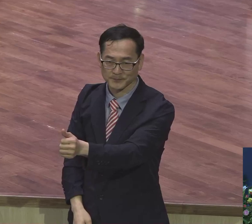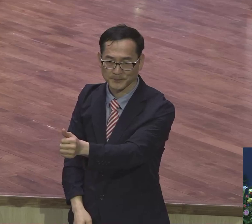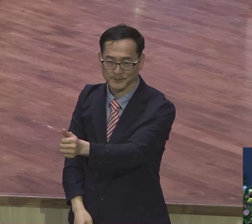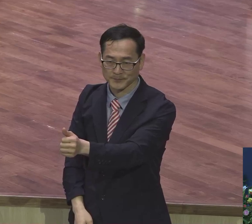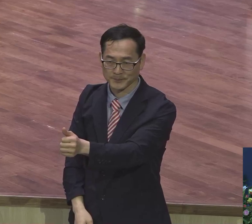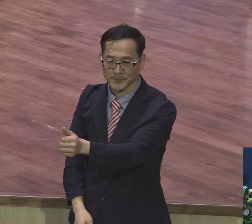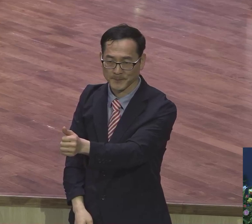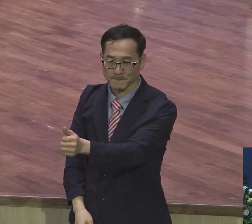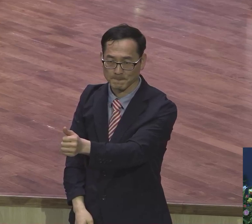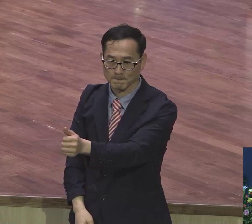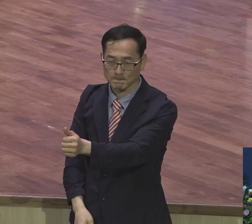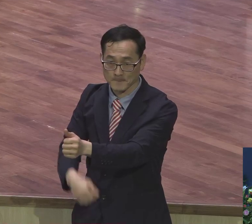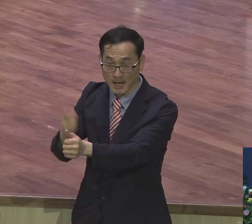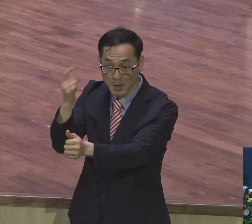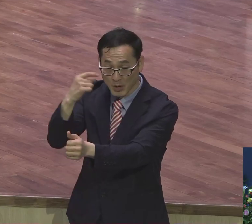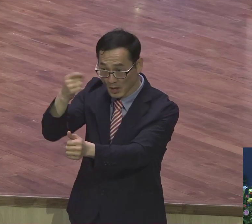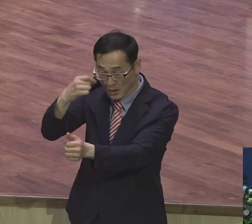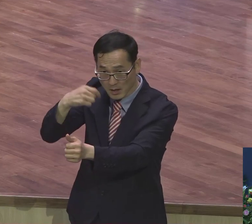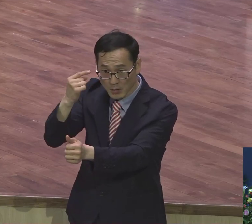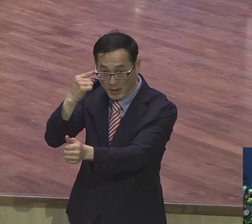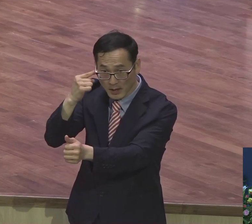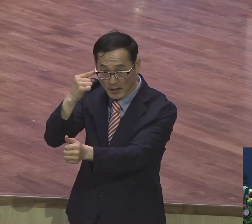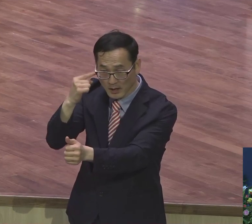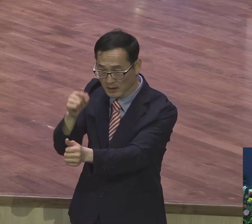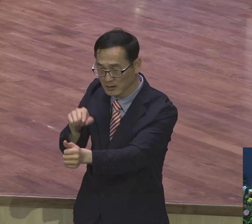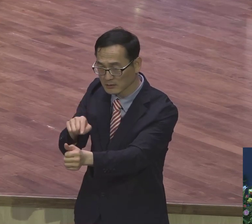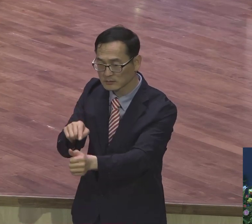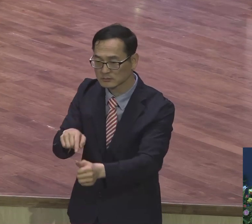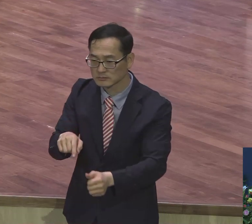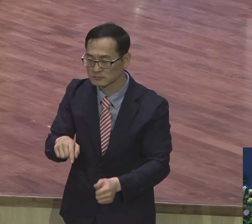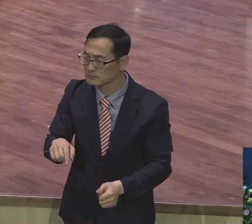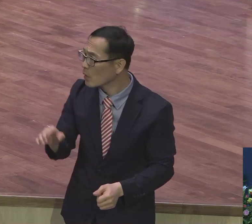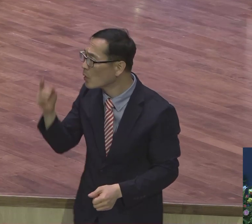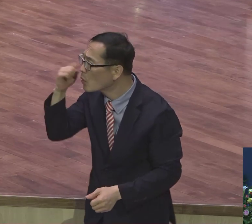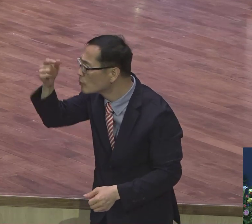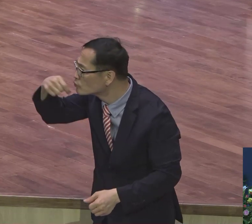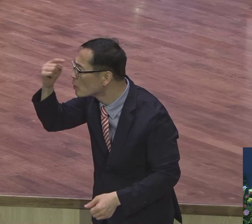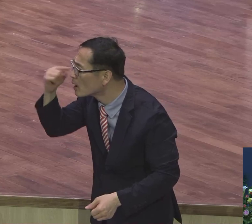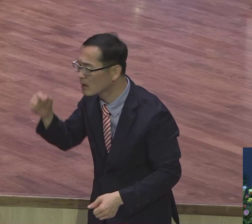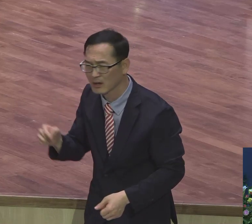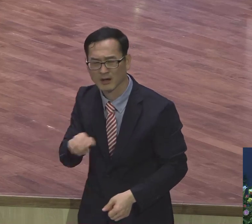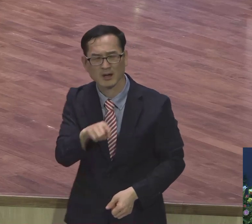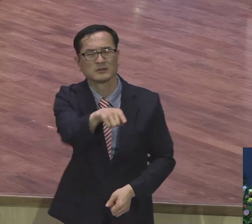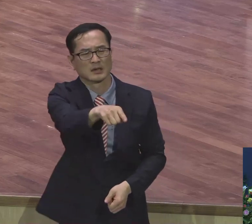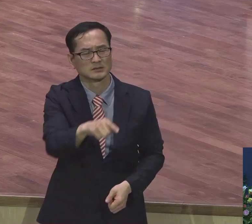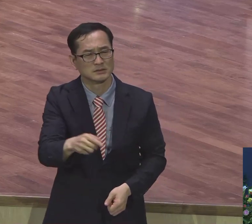왜 우느냐 그러면 당신은 영혼이 하나님을 떠나 있지 않냐.